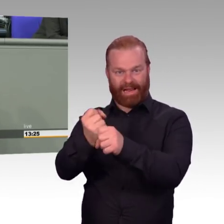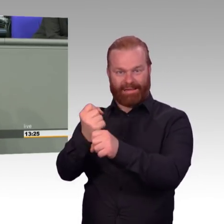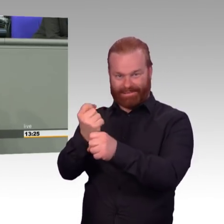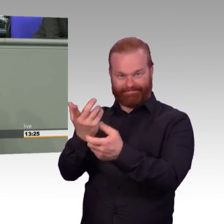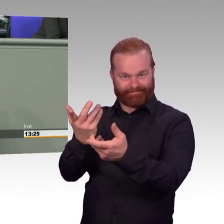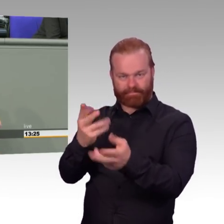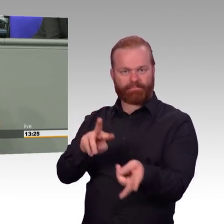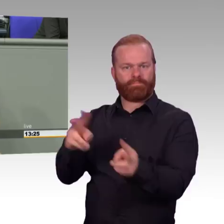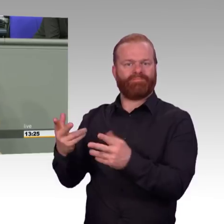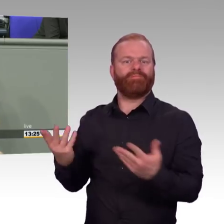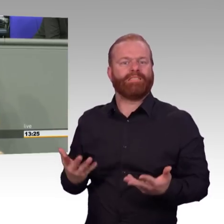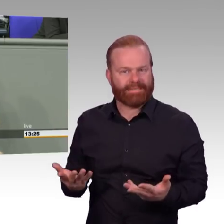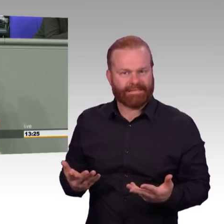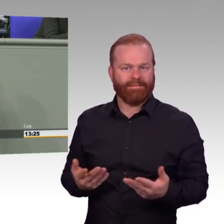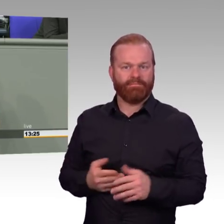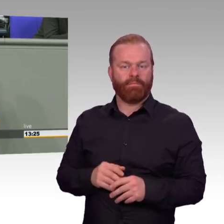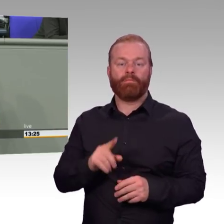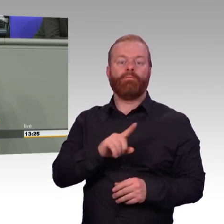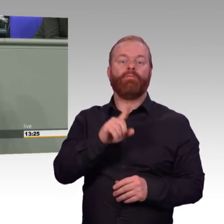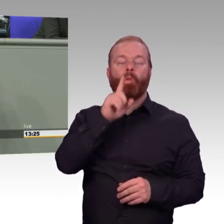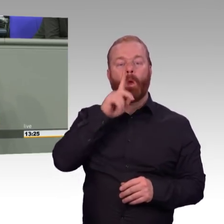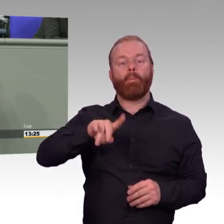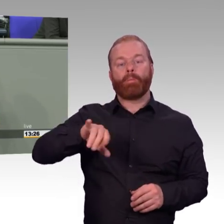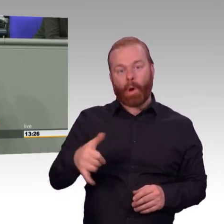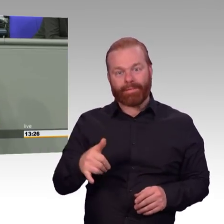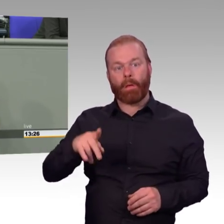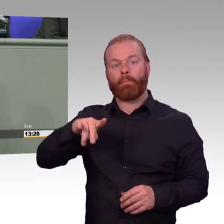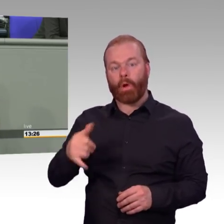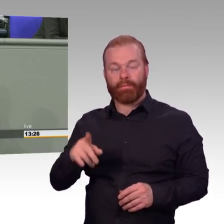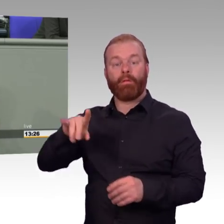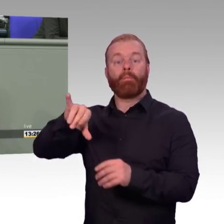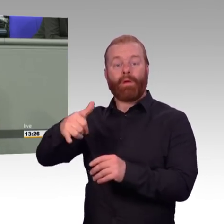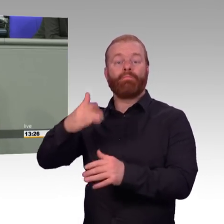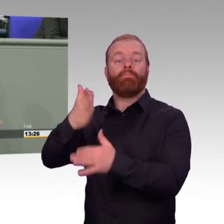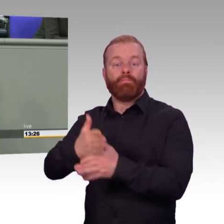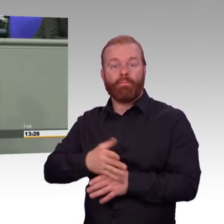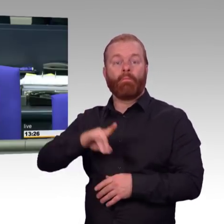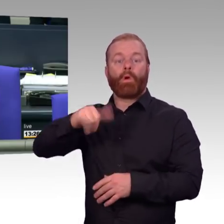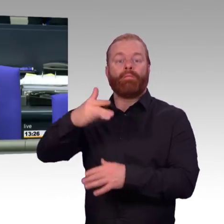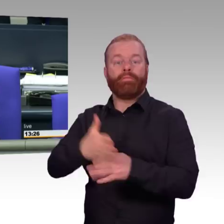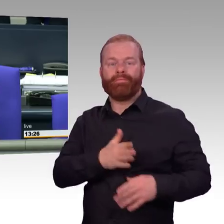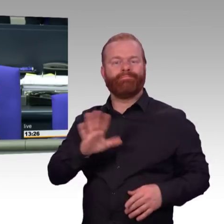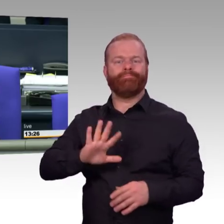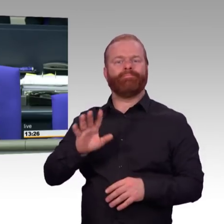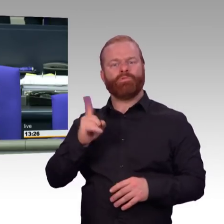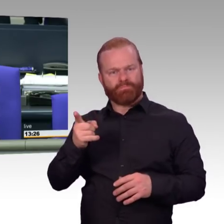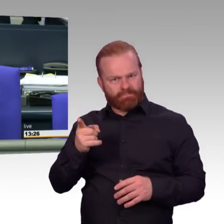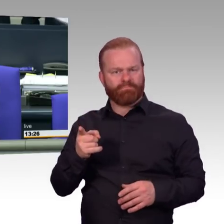Denn die betroffenen Regionen haben eine verantwortliche Herr Kollege, gestatten Sie eine Zwischenfrage von der Kollegin Baerbock? Aber sehr gerne, Frau Baerbock.